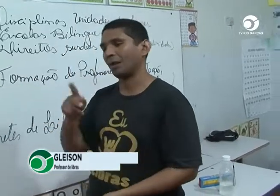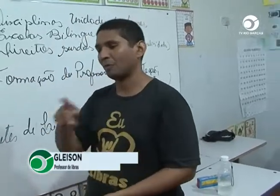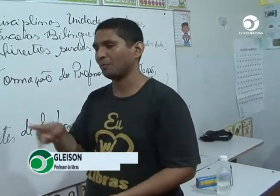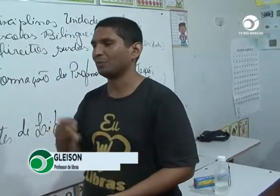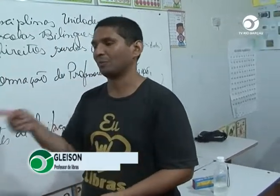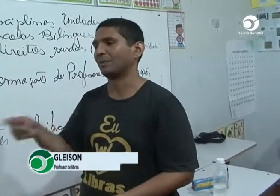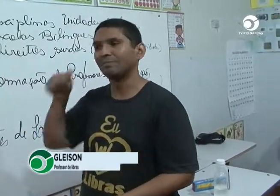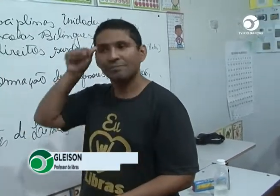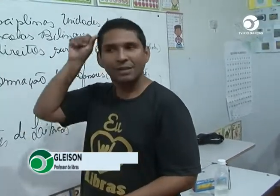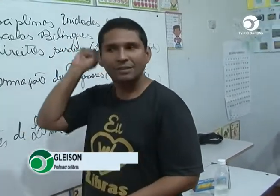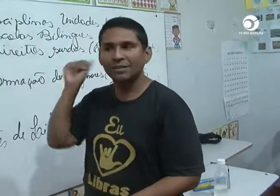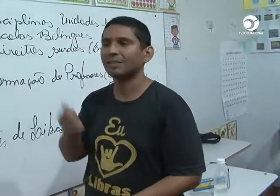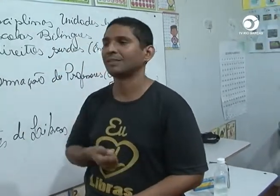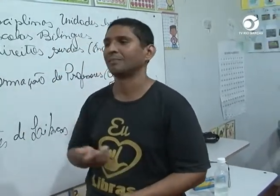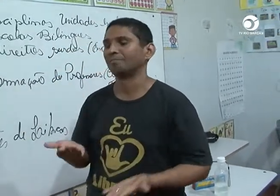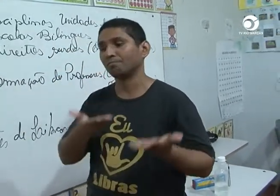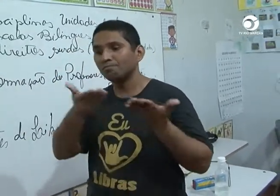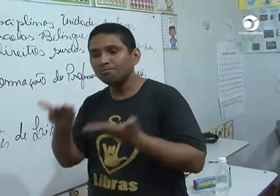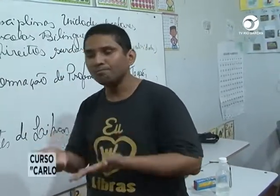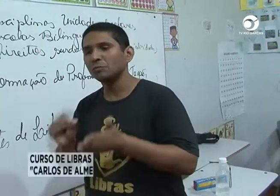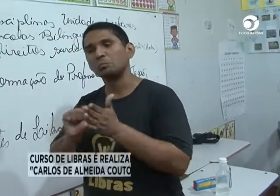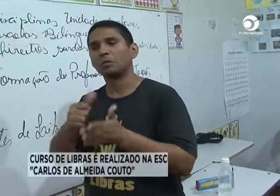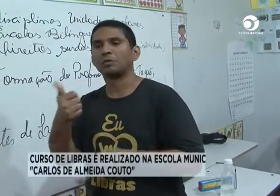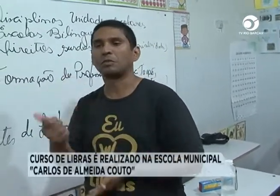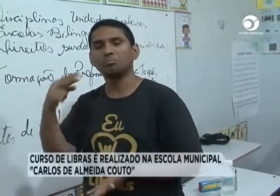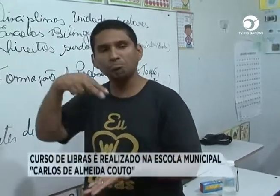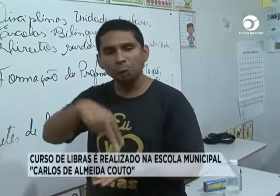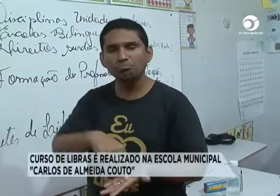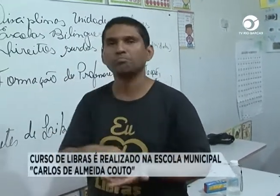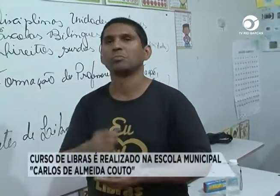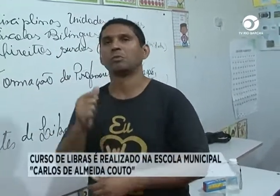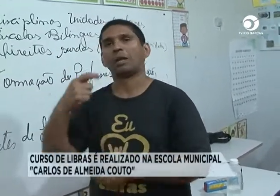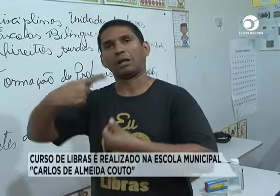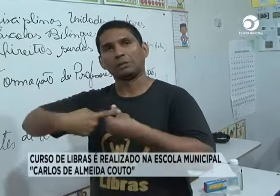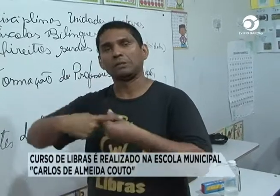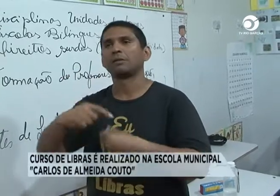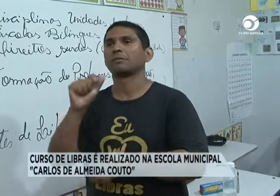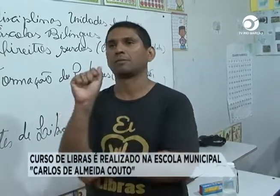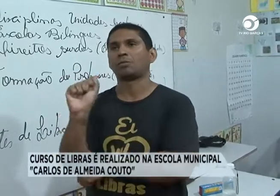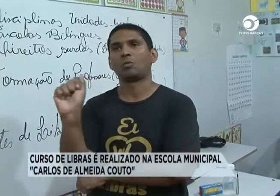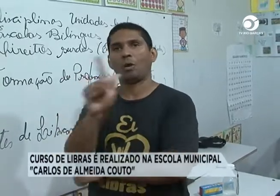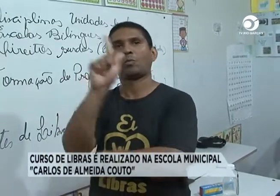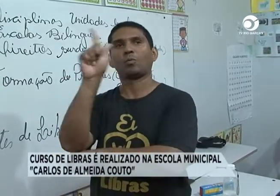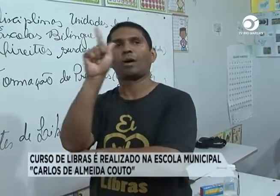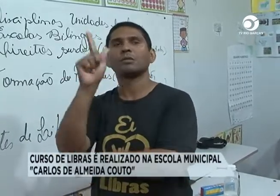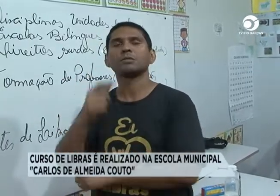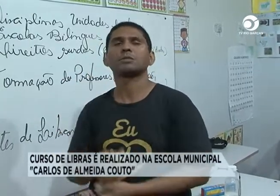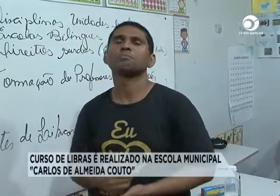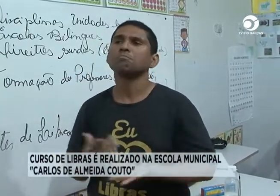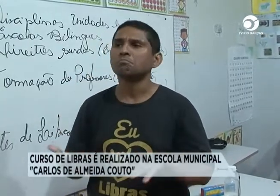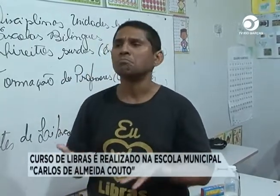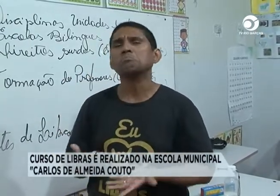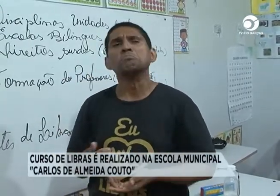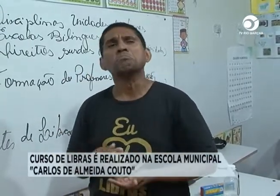obrigada a professora Alessandra por ter me convidado para estar aqui pela primeira vez na cidade de Alto Garças.